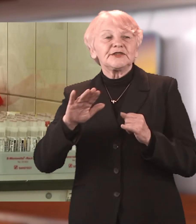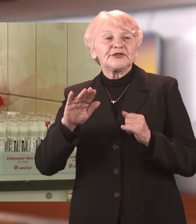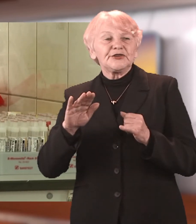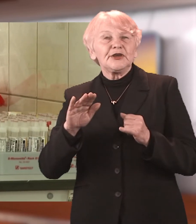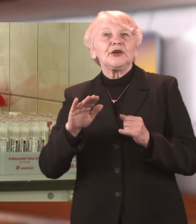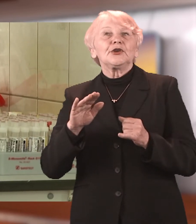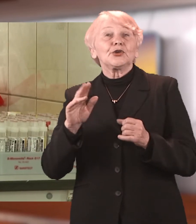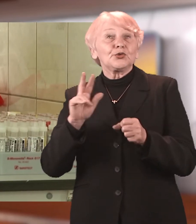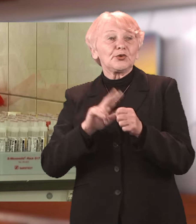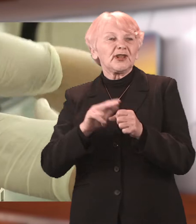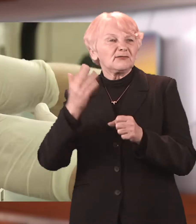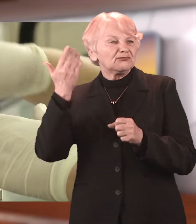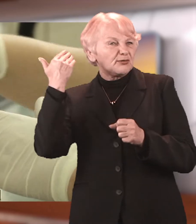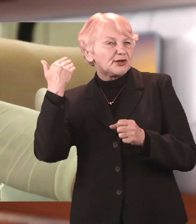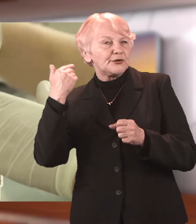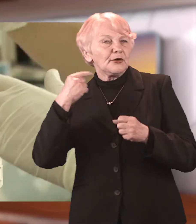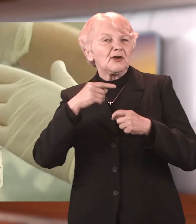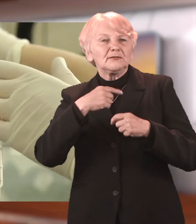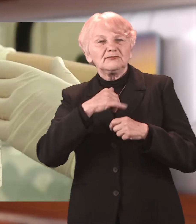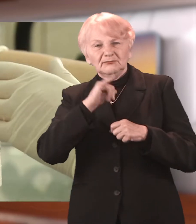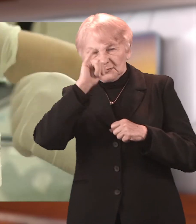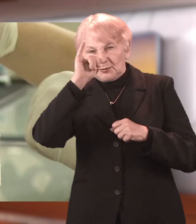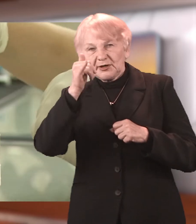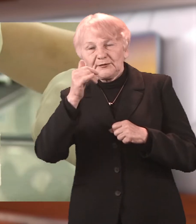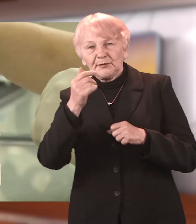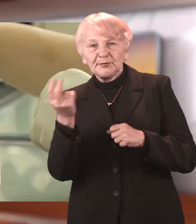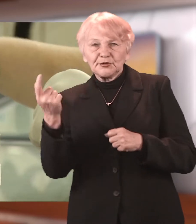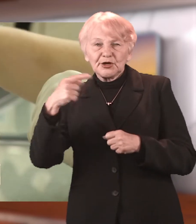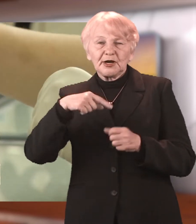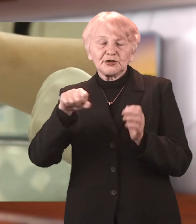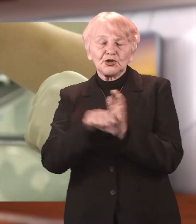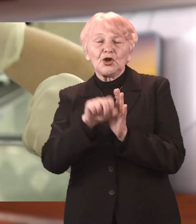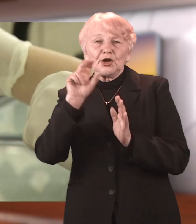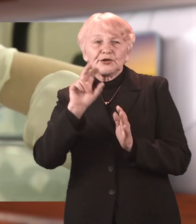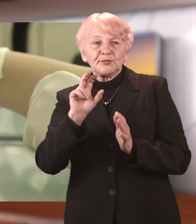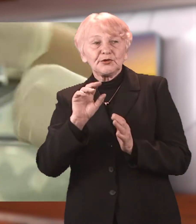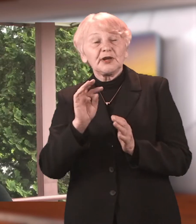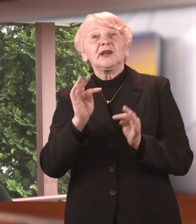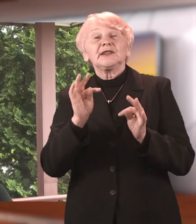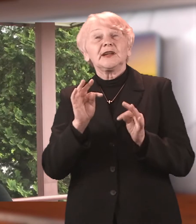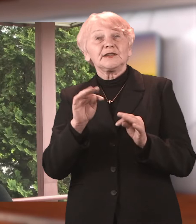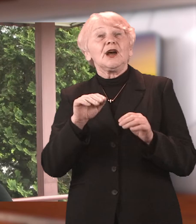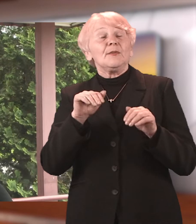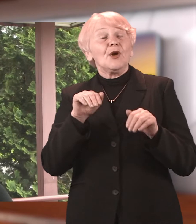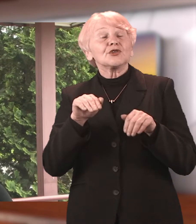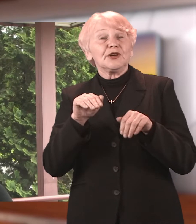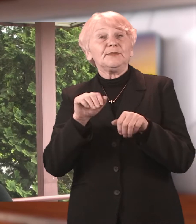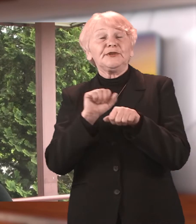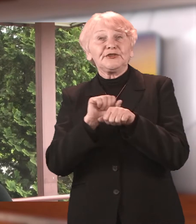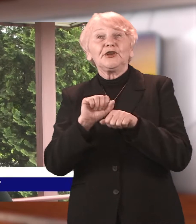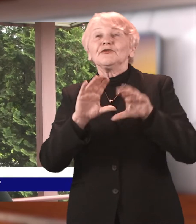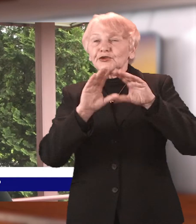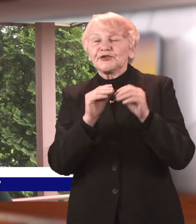lecznicą. Teraz oddział wznawia działalność oferując diagnostykę i leczenie na najwyższym europejskim poziomie. Dalej zamierzamy prowadzić